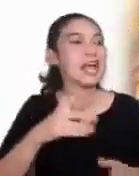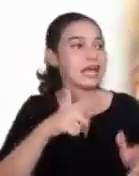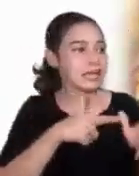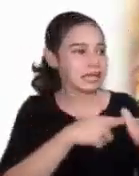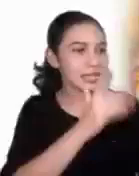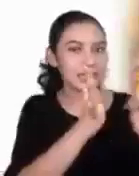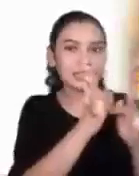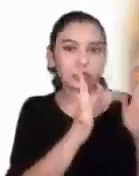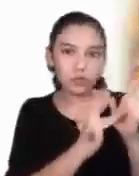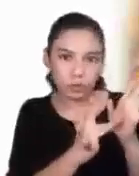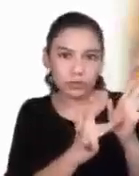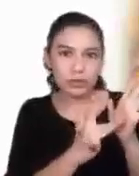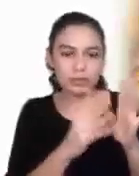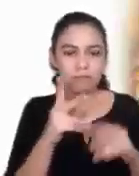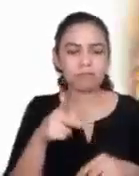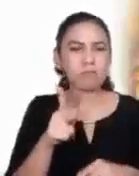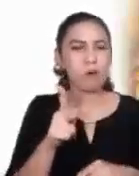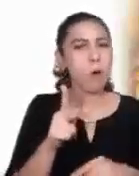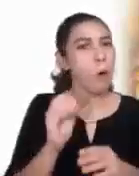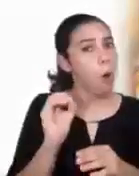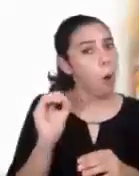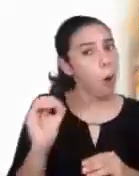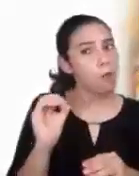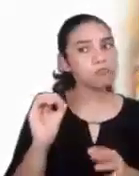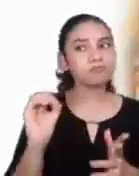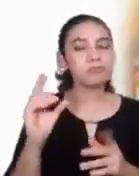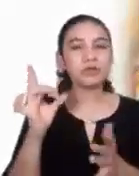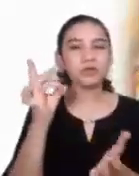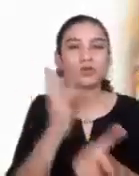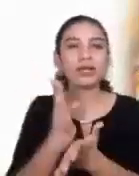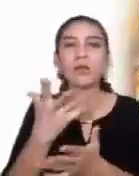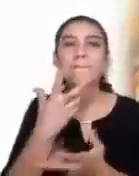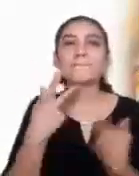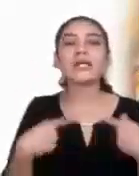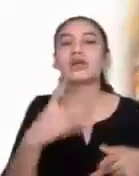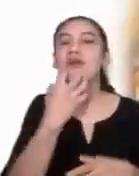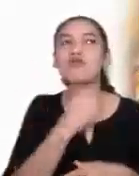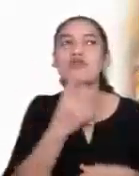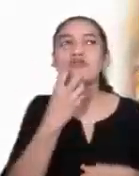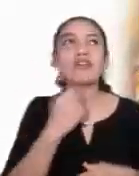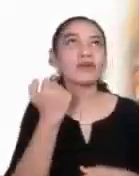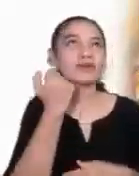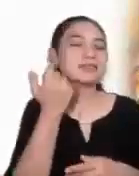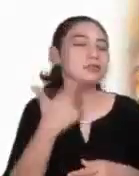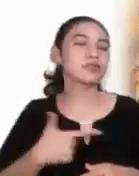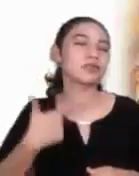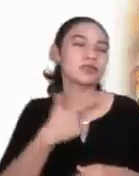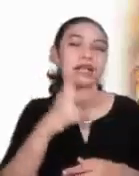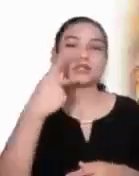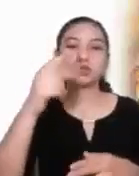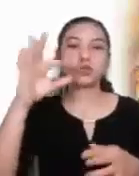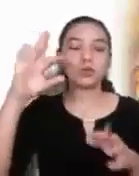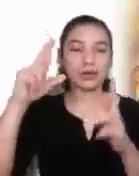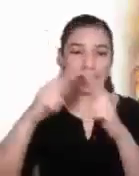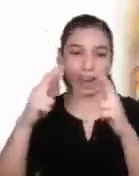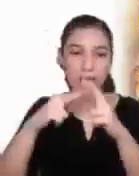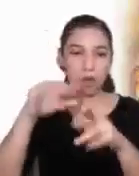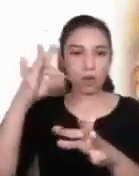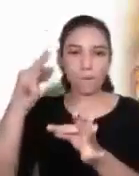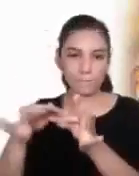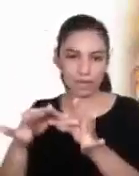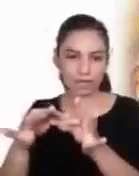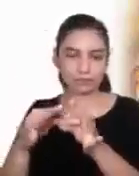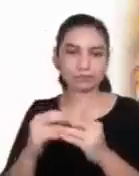o si bien solamente se trata de un judío que quiere cumplir bien con su religión. La